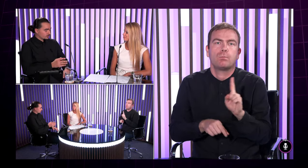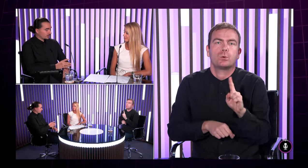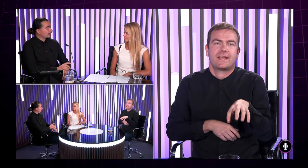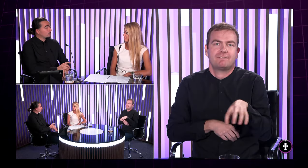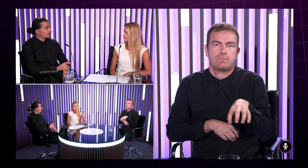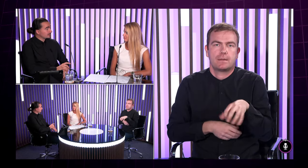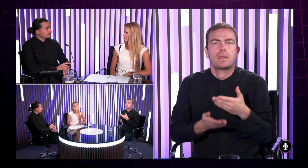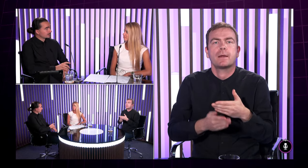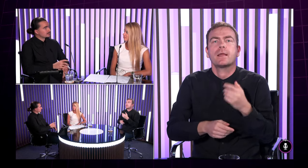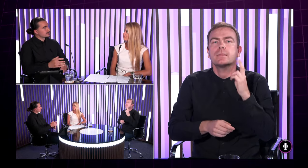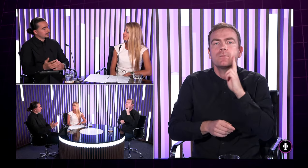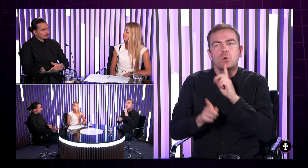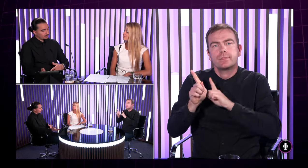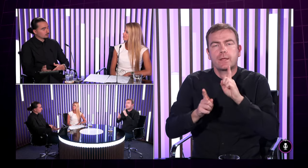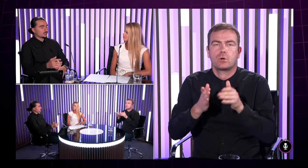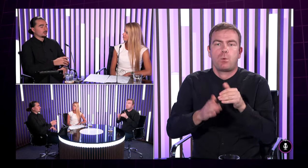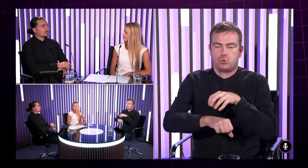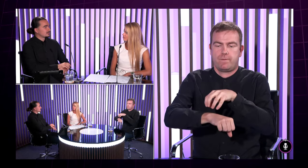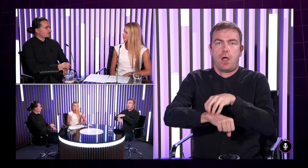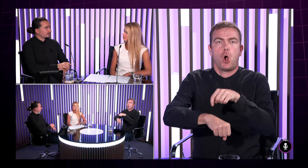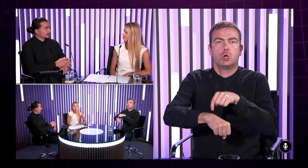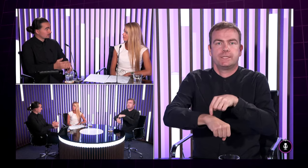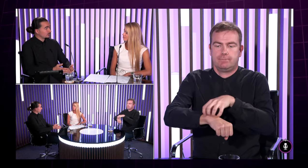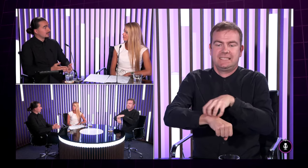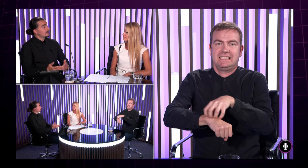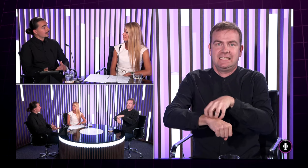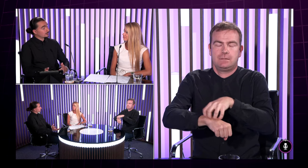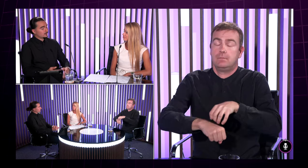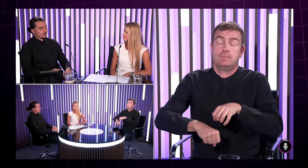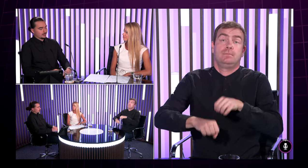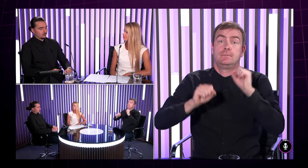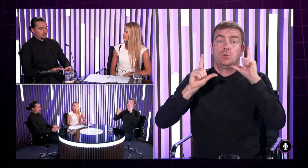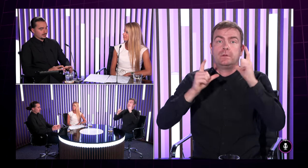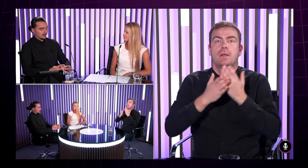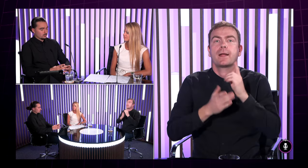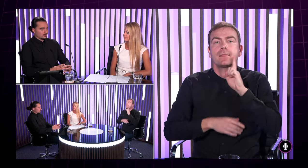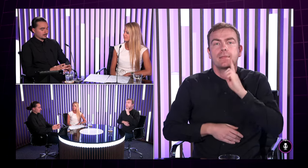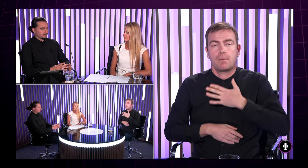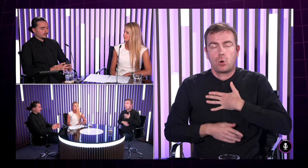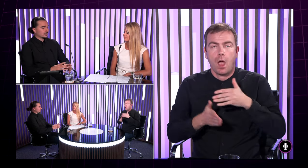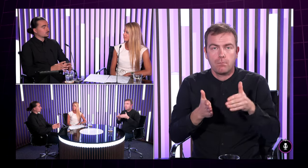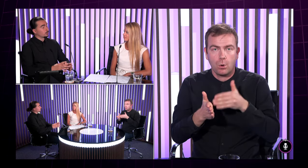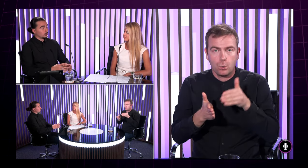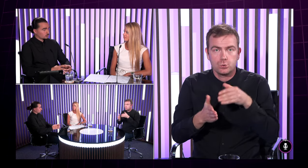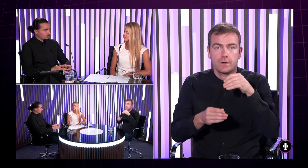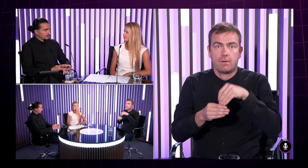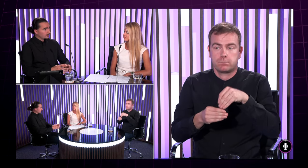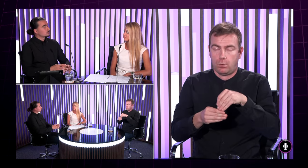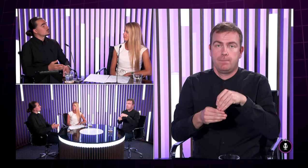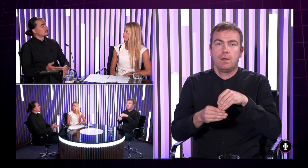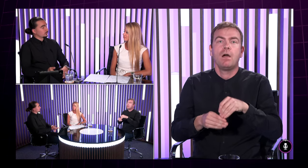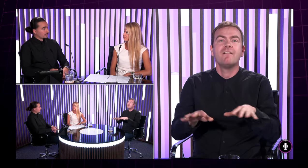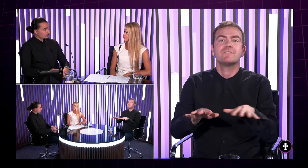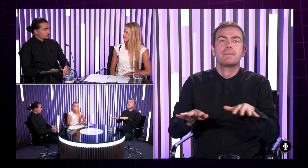viem že používajú napríklad hodinky kedy si nastavia na telefóne budík hodinky im začnú vybravať tak sa zobudia alebo teda moja teta používa takú vybračnú podložku